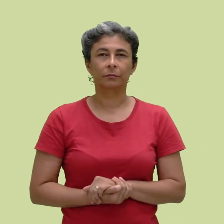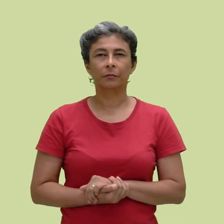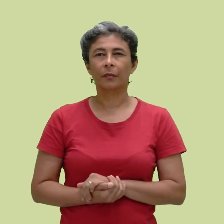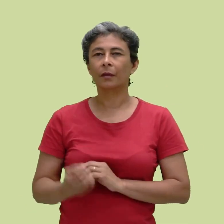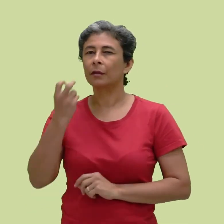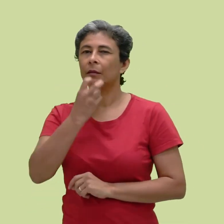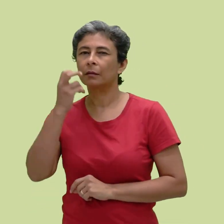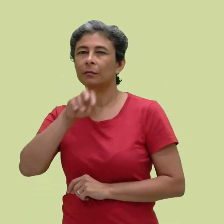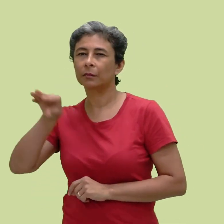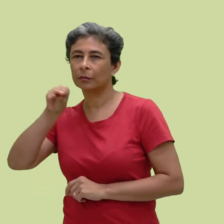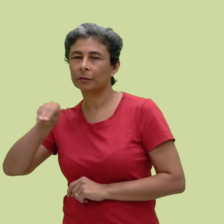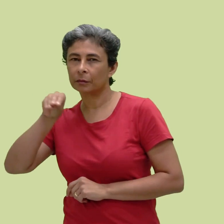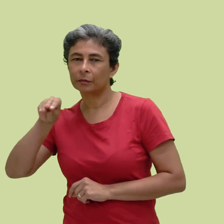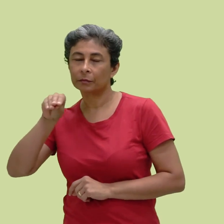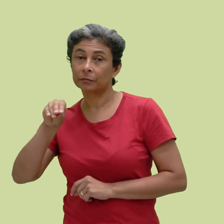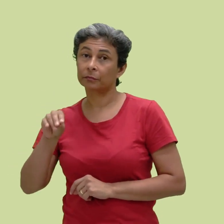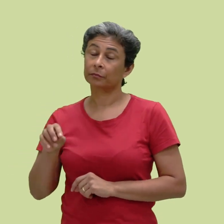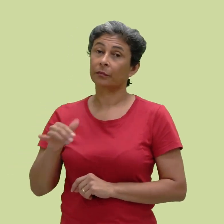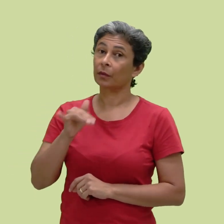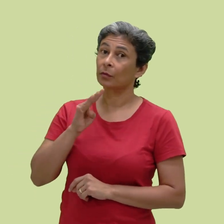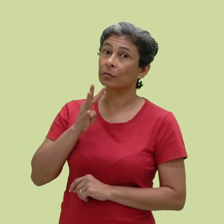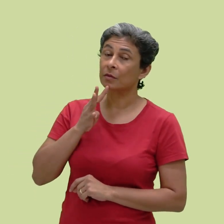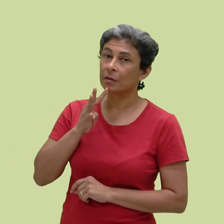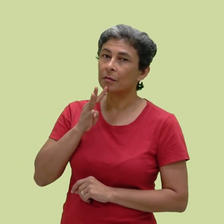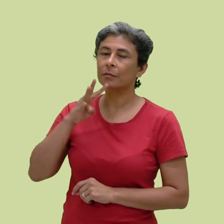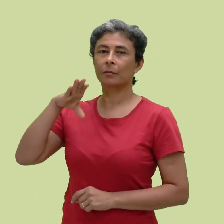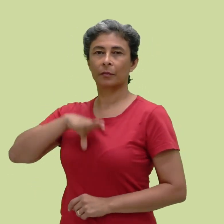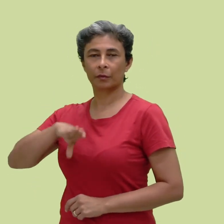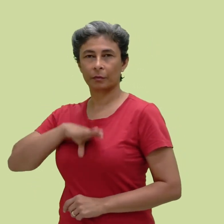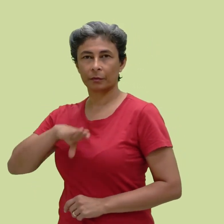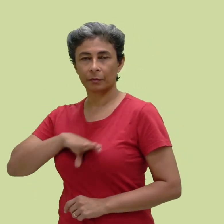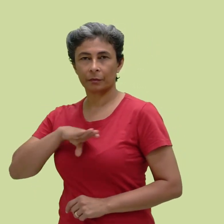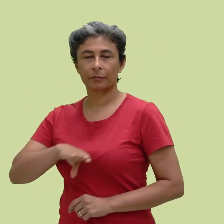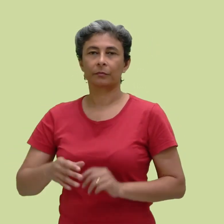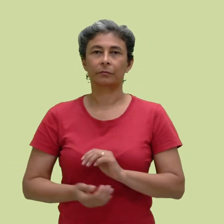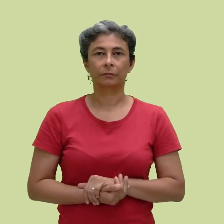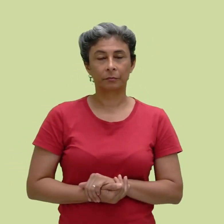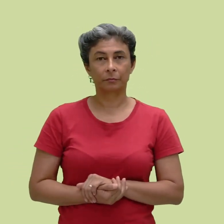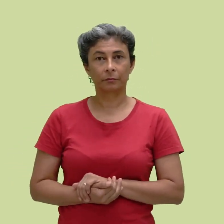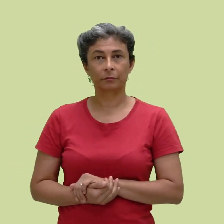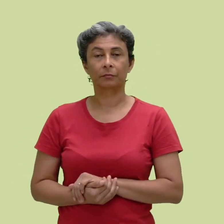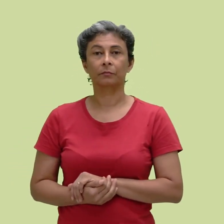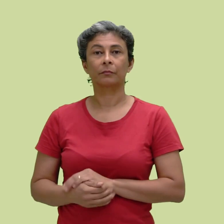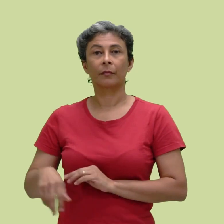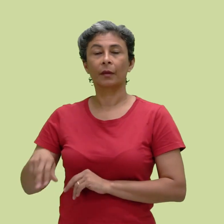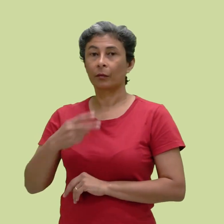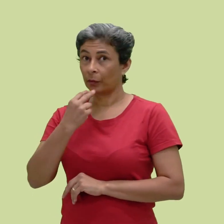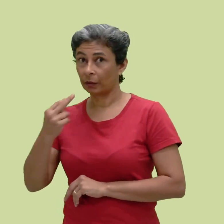Vamos falar um pouco a respeito de línguas orais. Como exemplo de uma língua oral, temos o português, que é